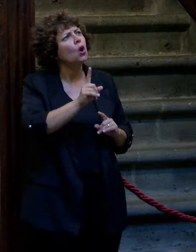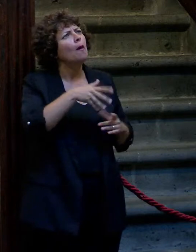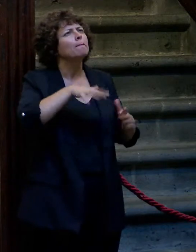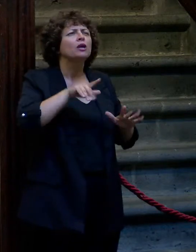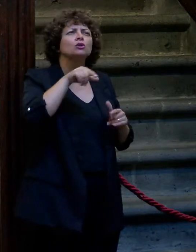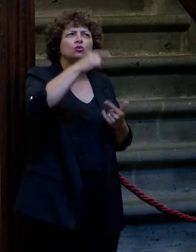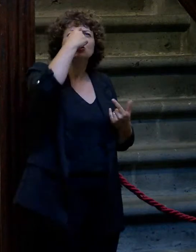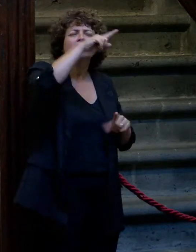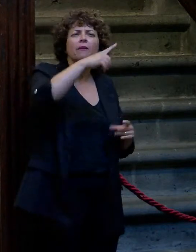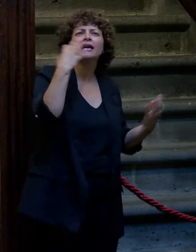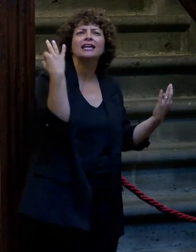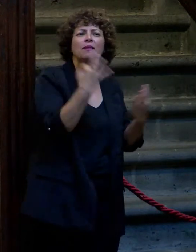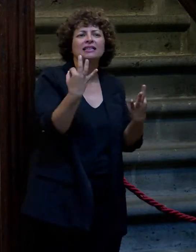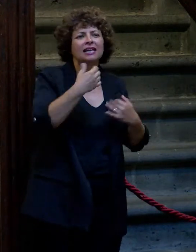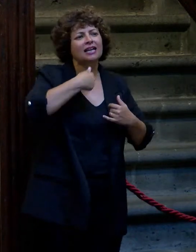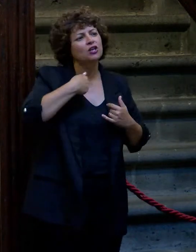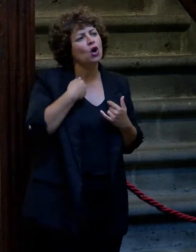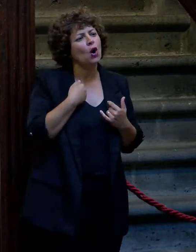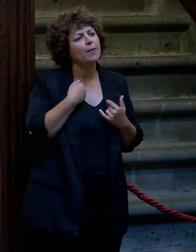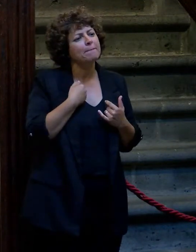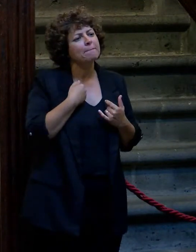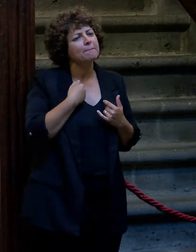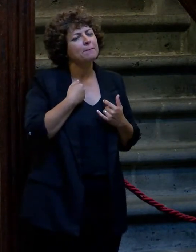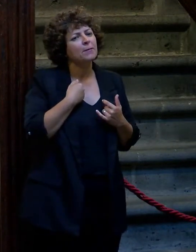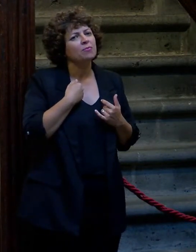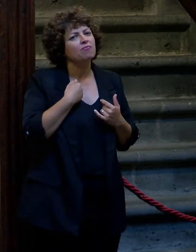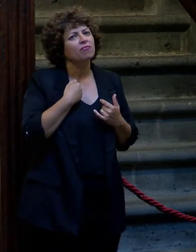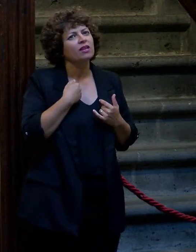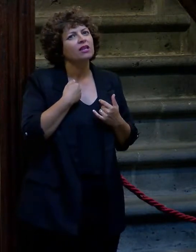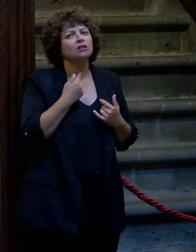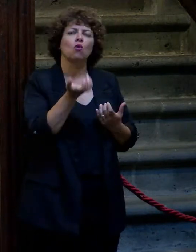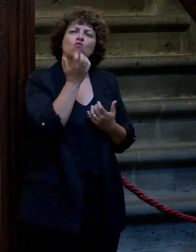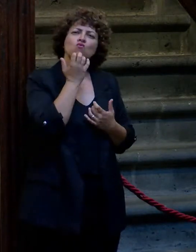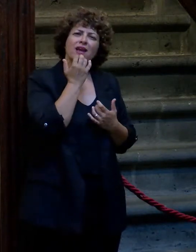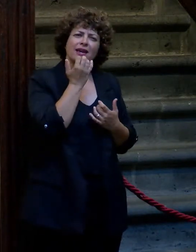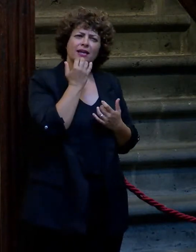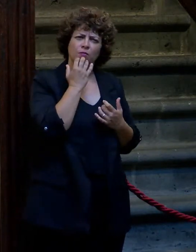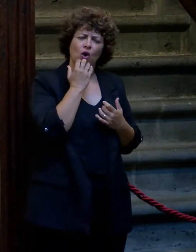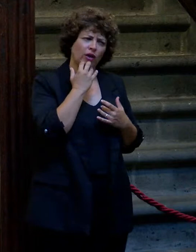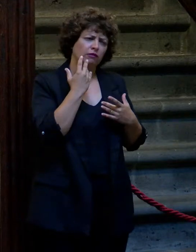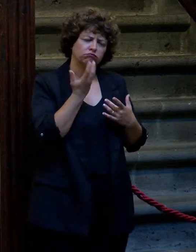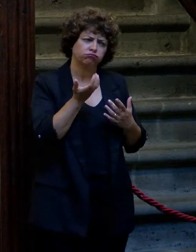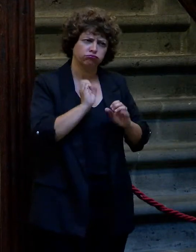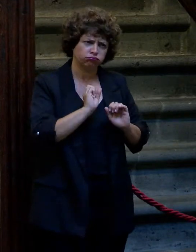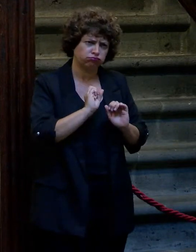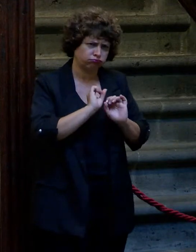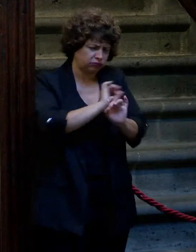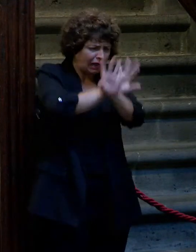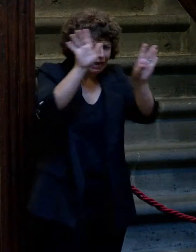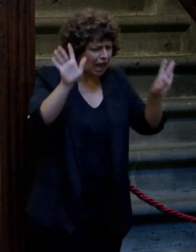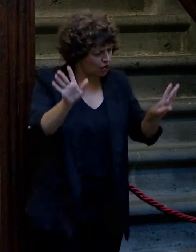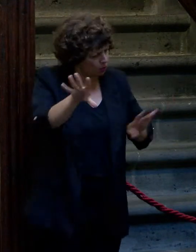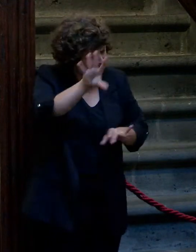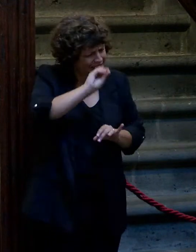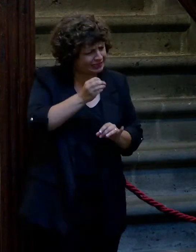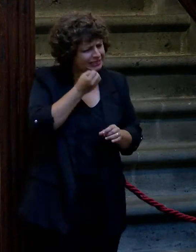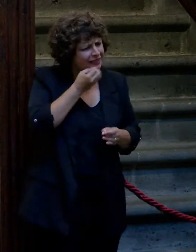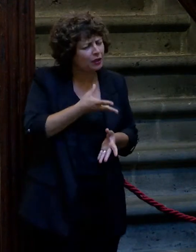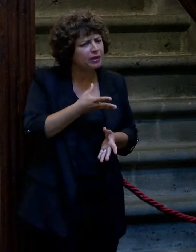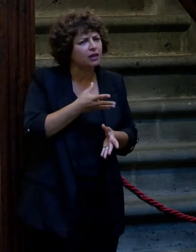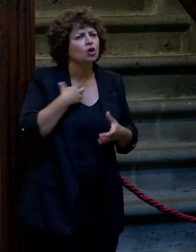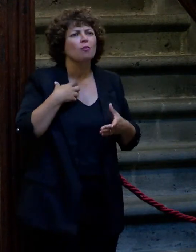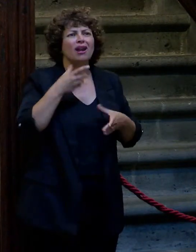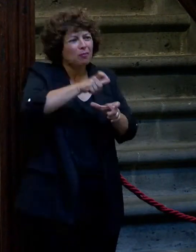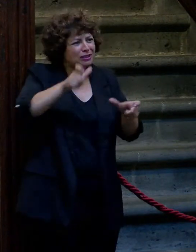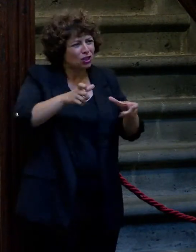pasa? Que yo era como... Mira, voy a poner un ejemplo que creo que es muy gráfico para que se entienda bien. Como los que vienen en las